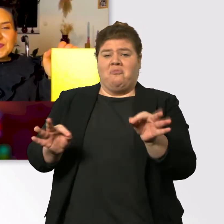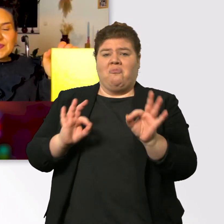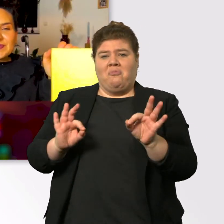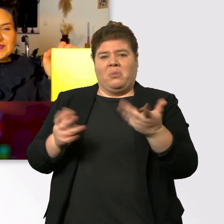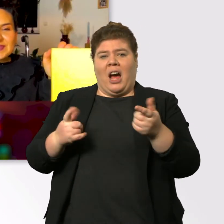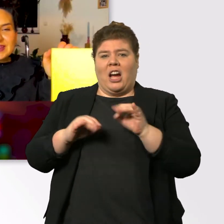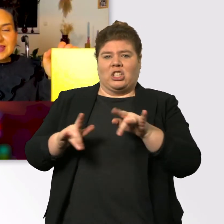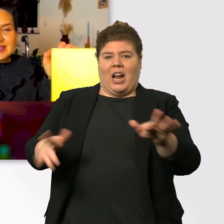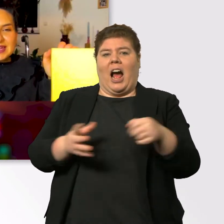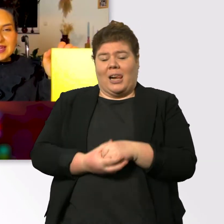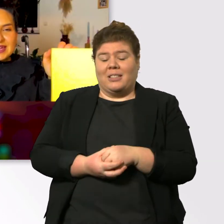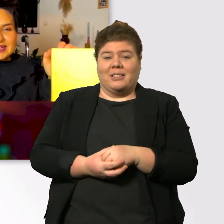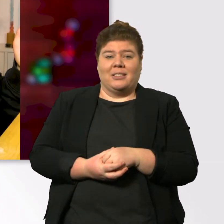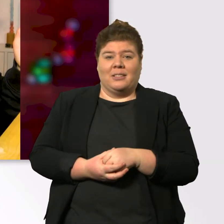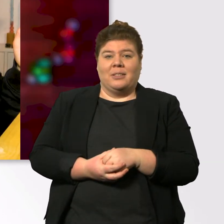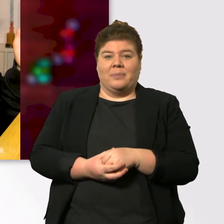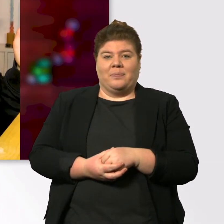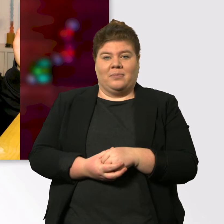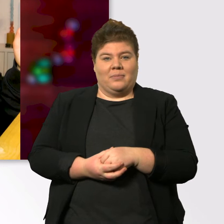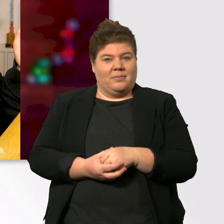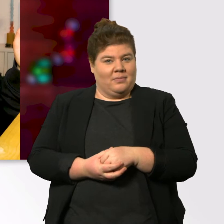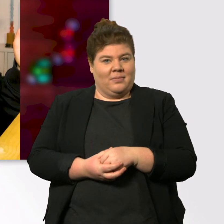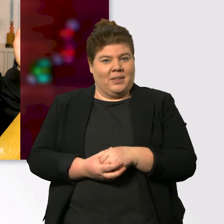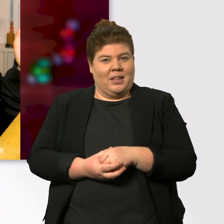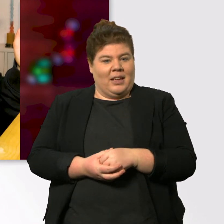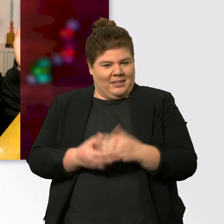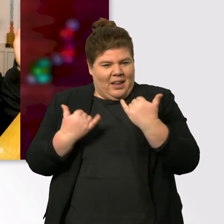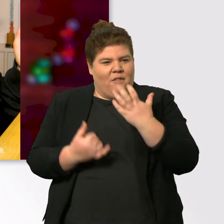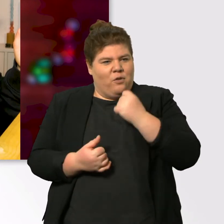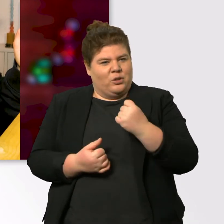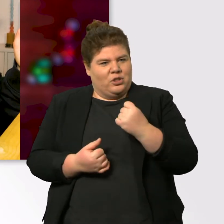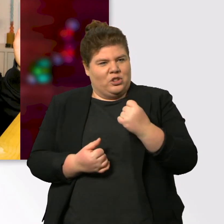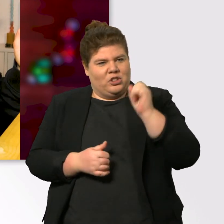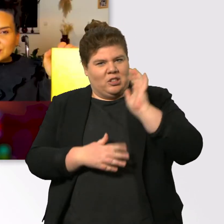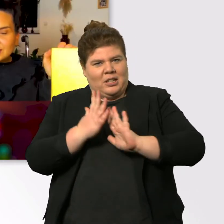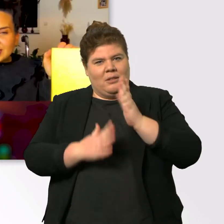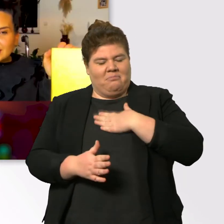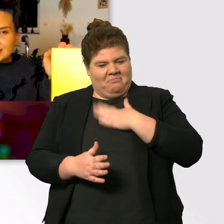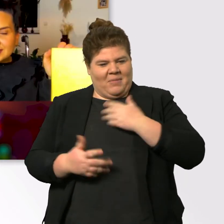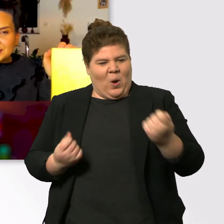blinkt in alle Richtungen, glaub es mir. Willst du mir eigentlich so durch die Blume sagen, dass mein Rollstuhl zu dreckig ist, oder?